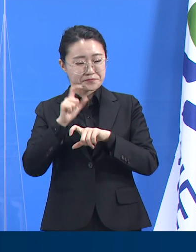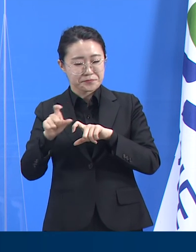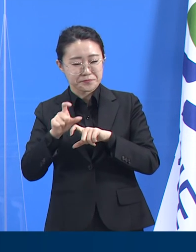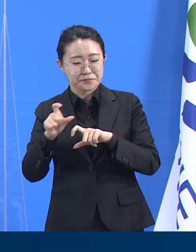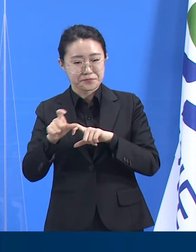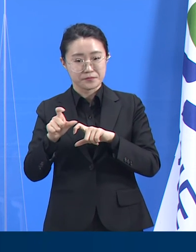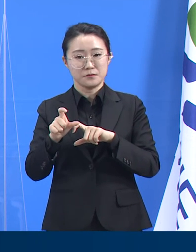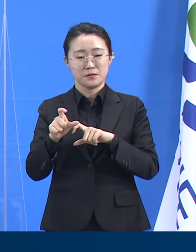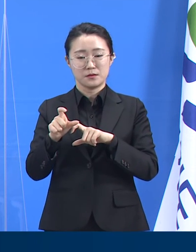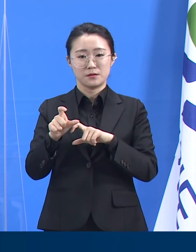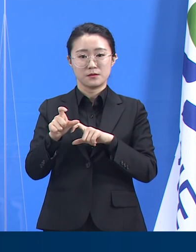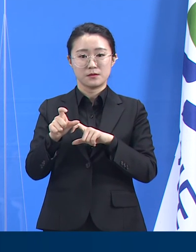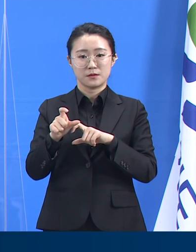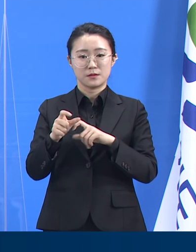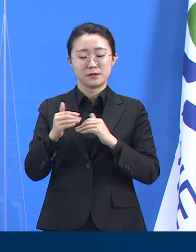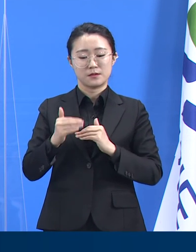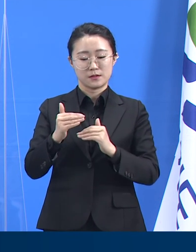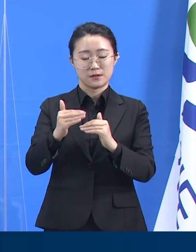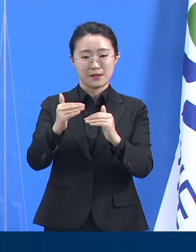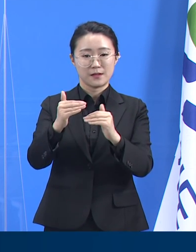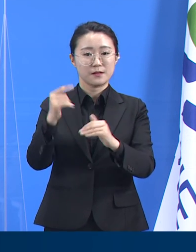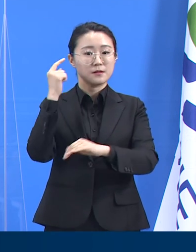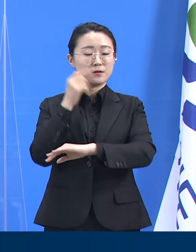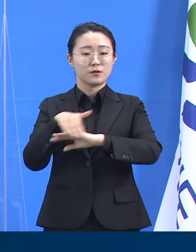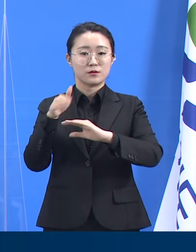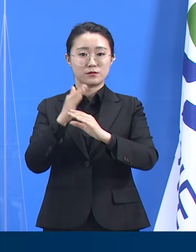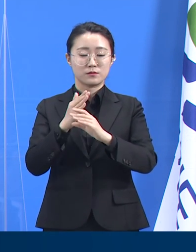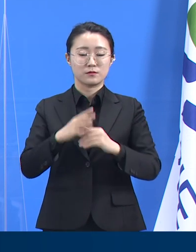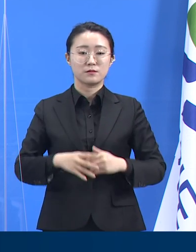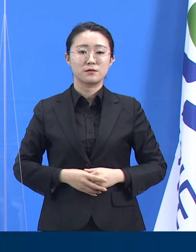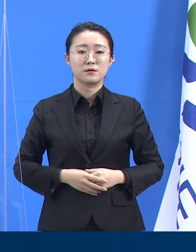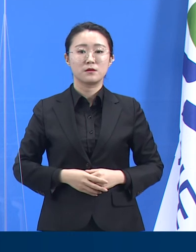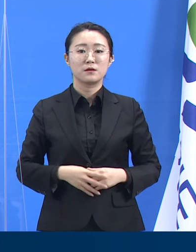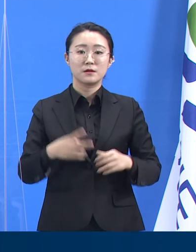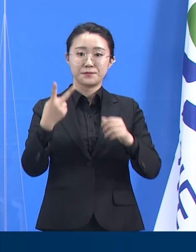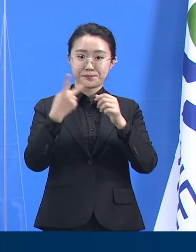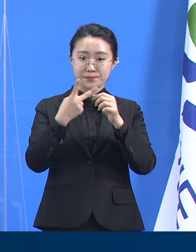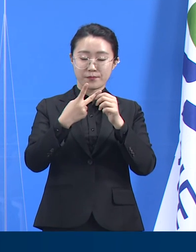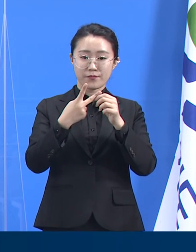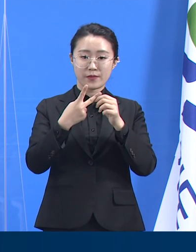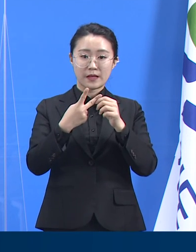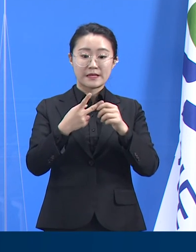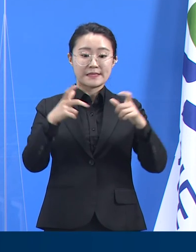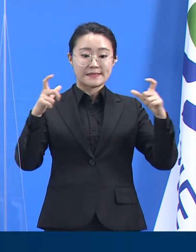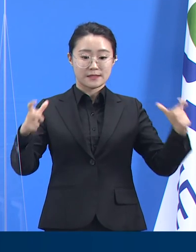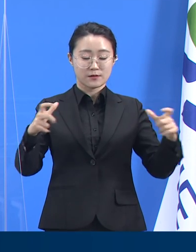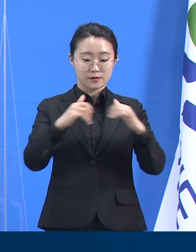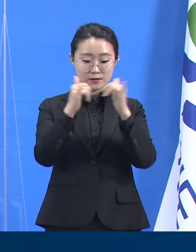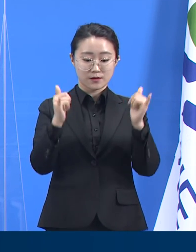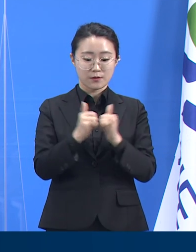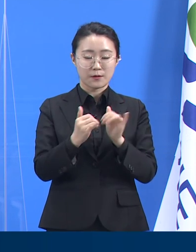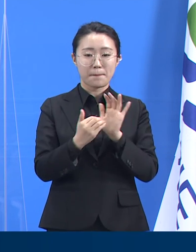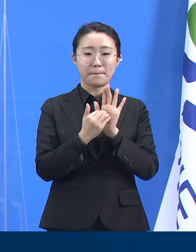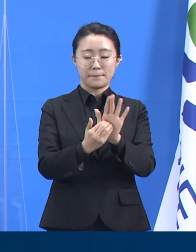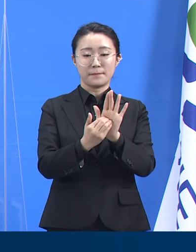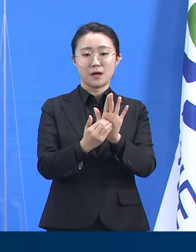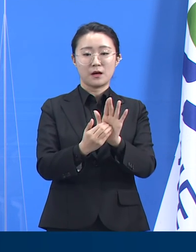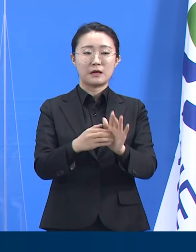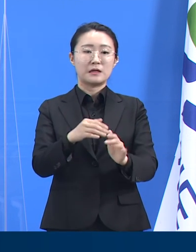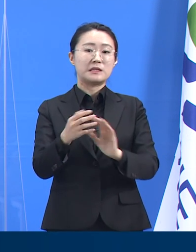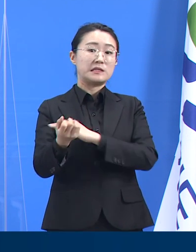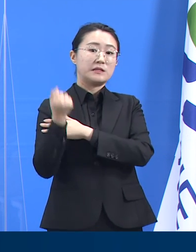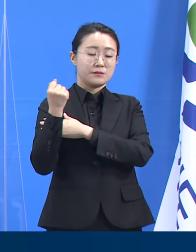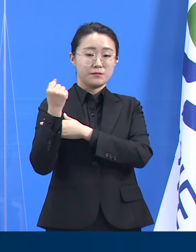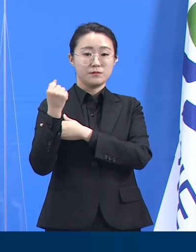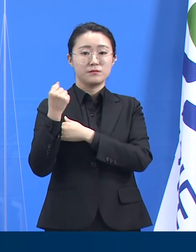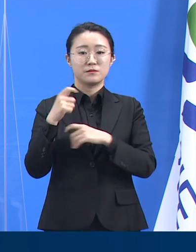이번 특별 대책의 두 번째 줄기는 지역사회의 대응 능력을 강화하는 것입니다. 요약하면